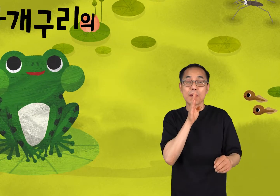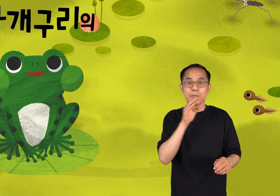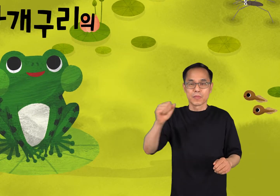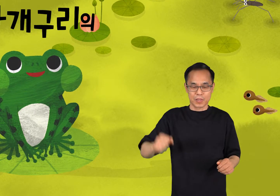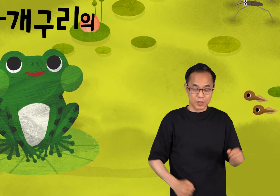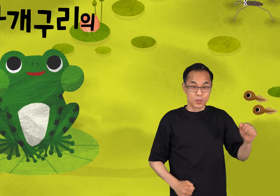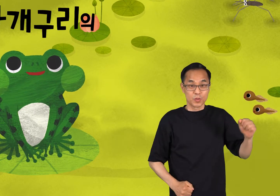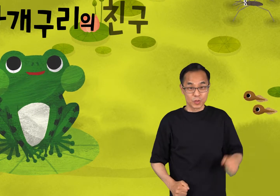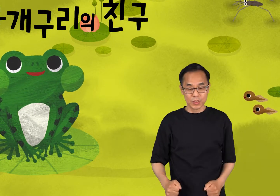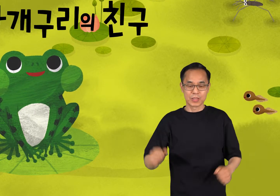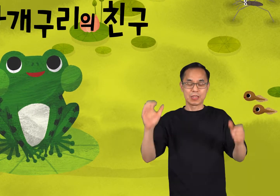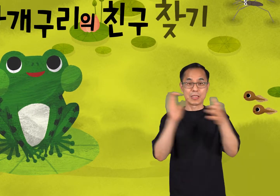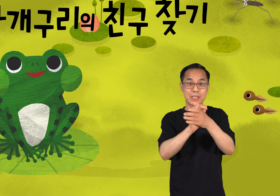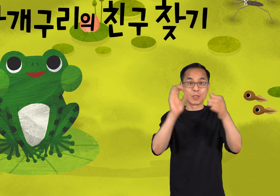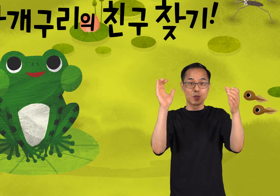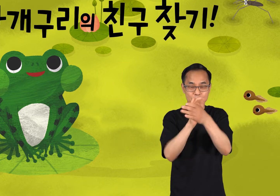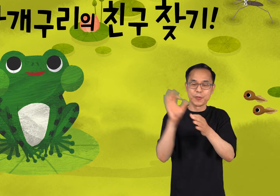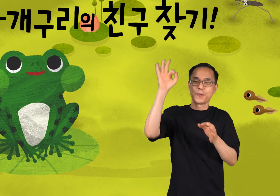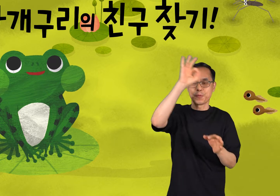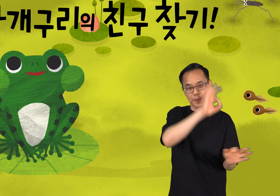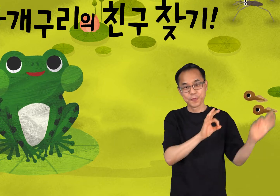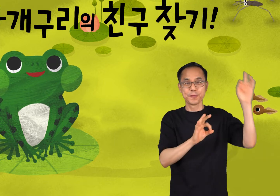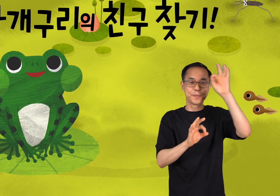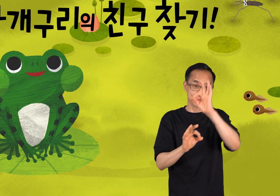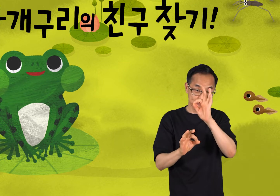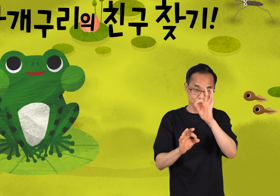참개구리의 친구 찾기